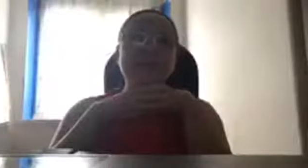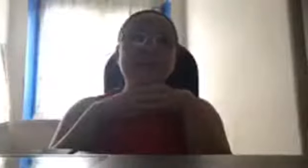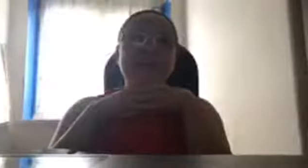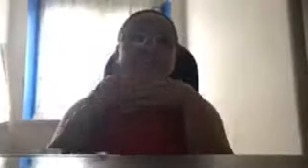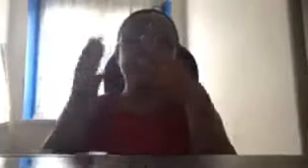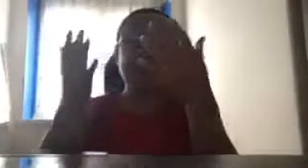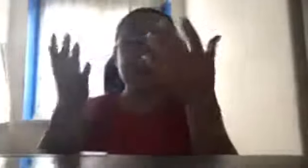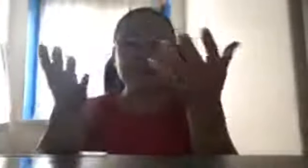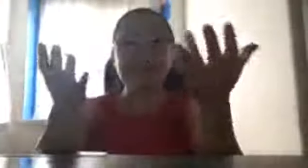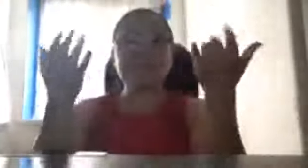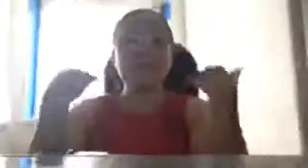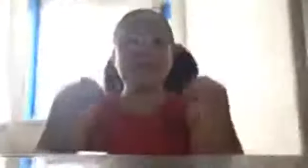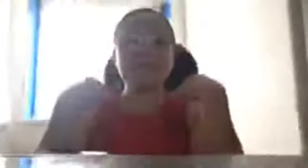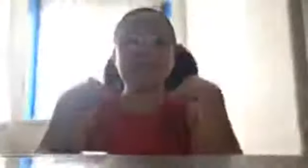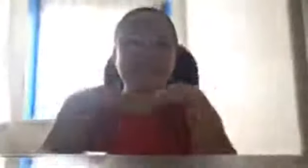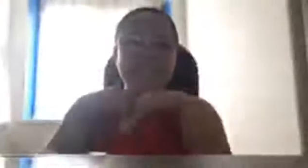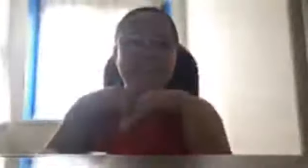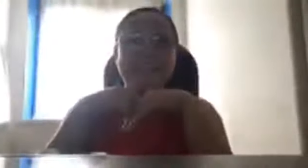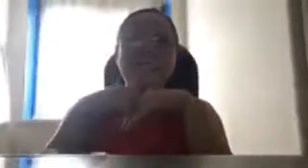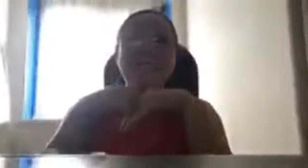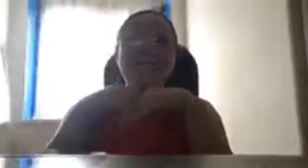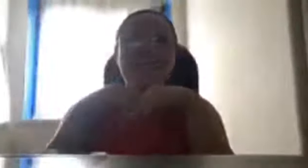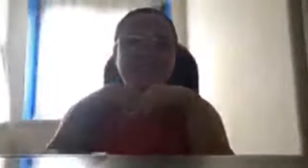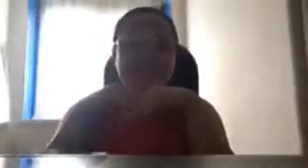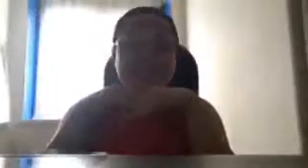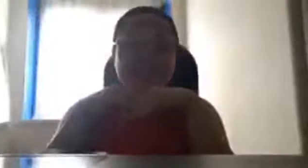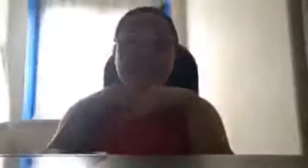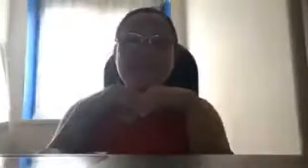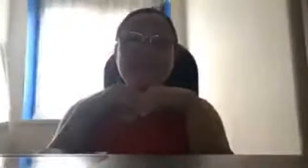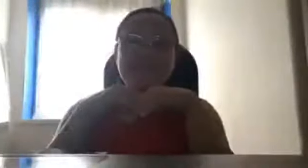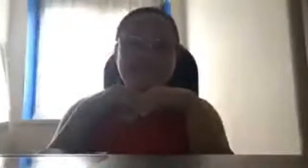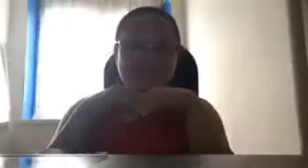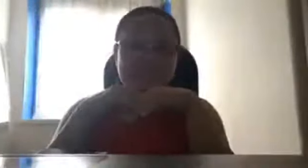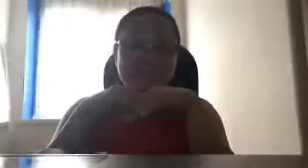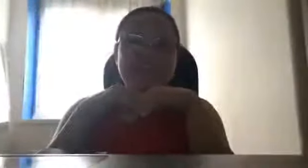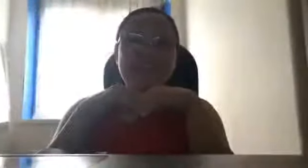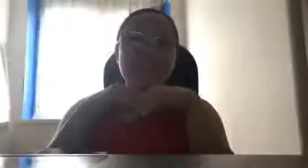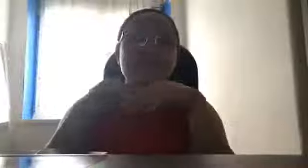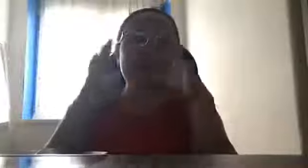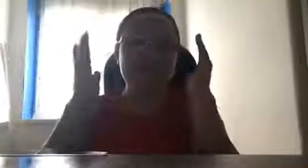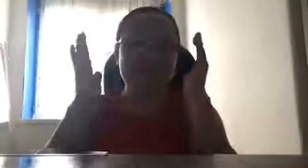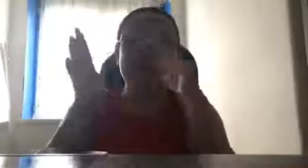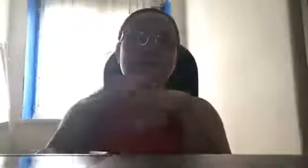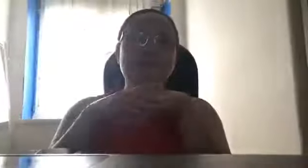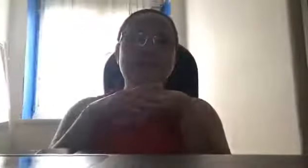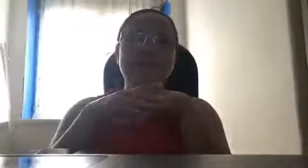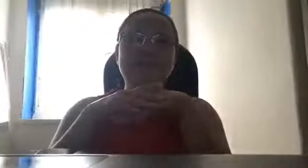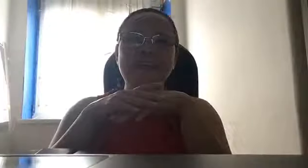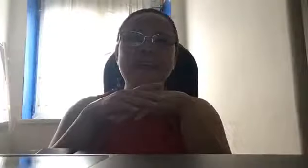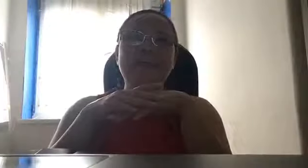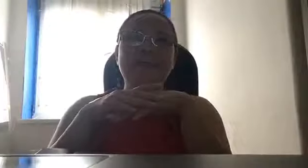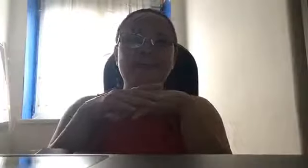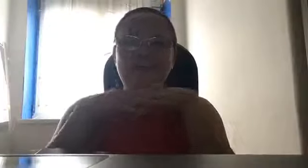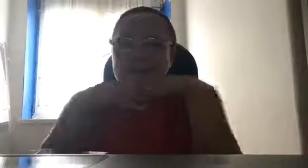kasi yung grupo namin, medyo may pagkaswelding kami, pero hindi kami, mga,